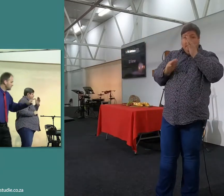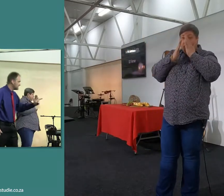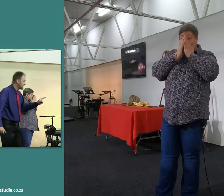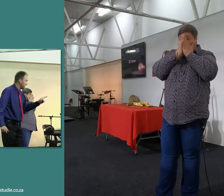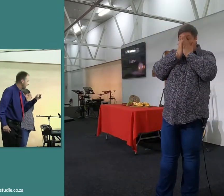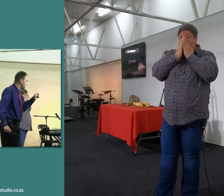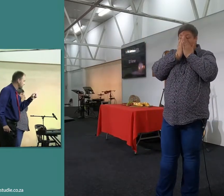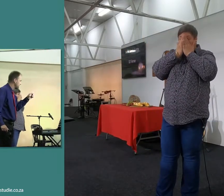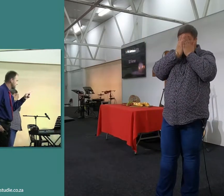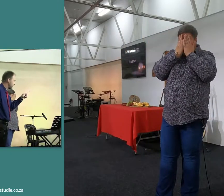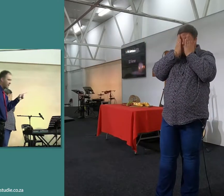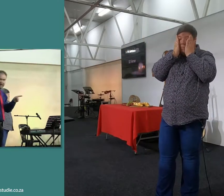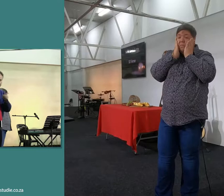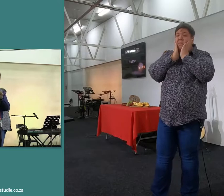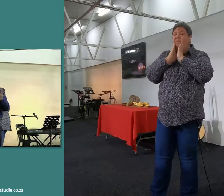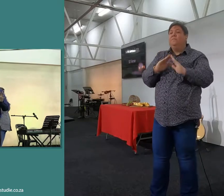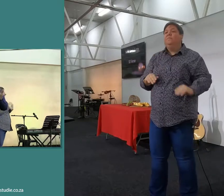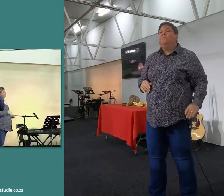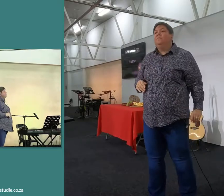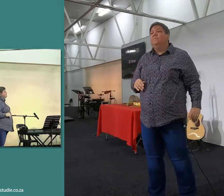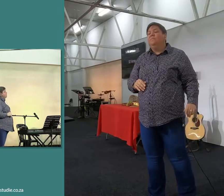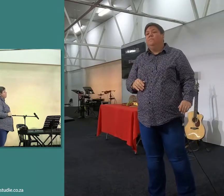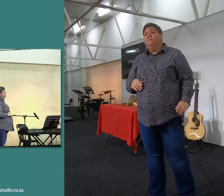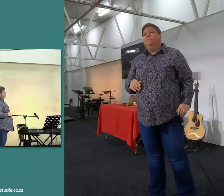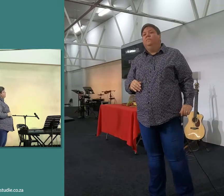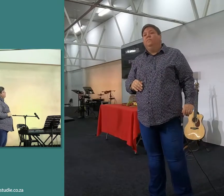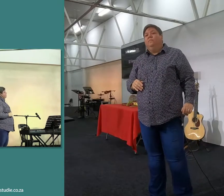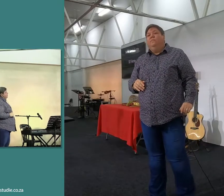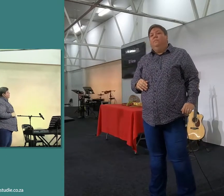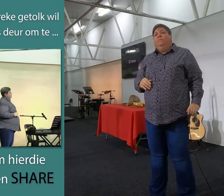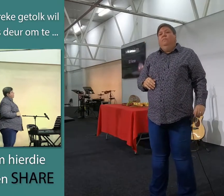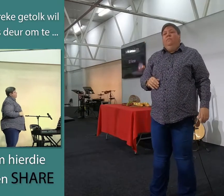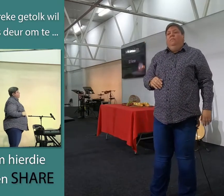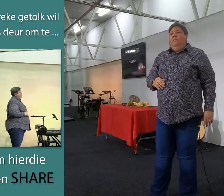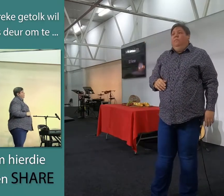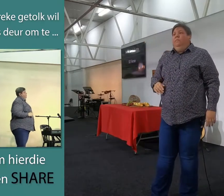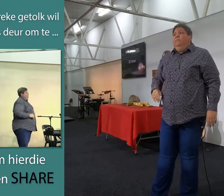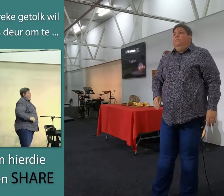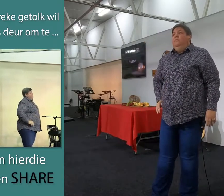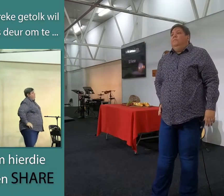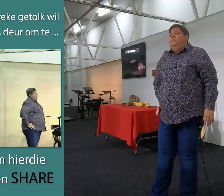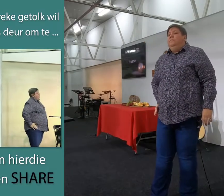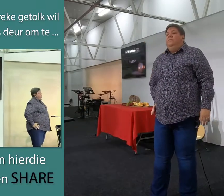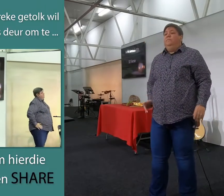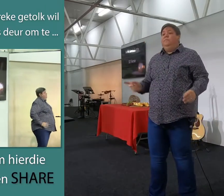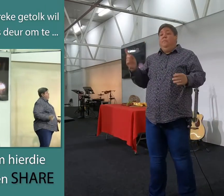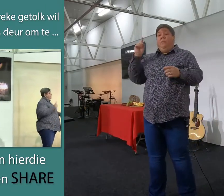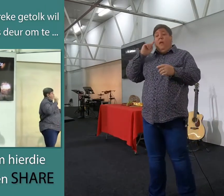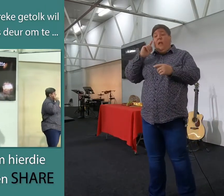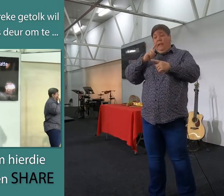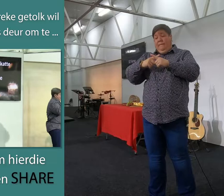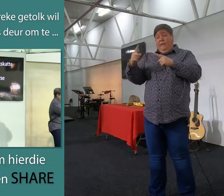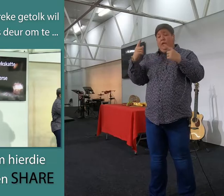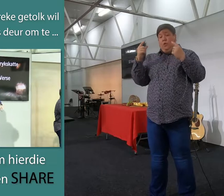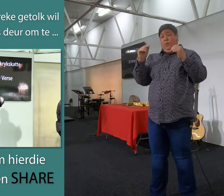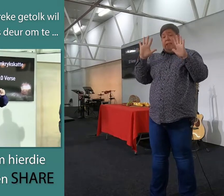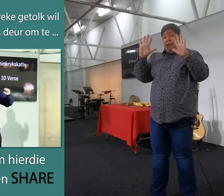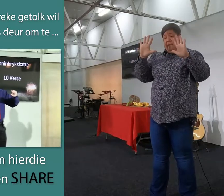gesê nie, ek wil net sien, stik op die hand nou, ok, so gee my net een halve kans, en so, ons gaan hierdie 10 verse doen, elke week gaan ons, en